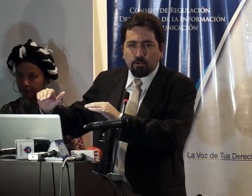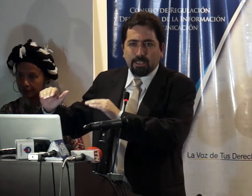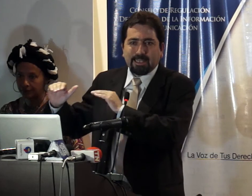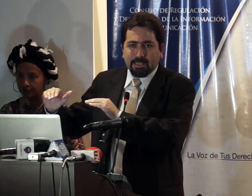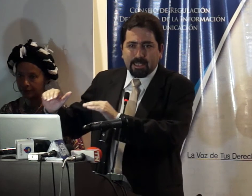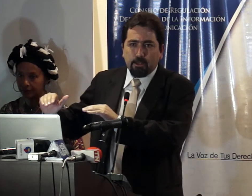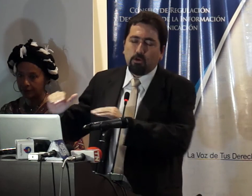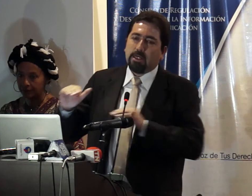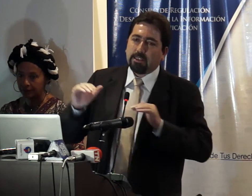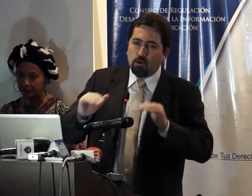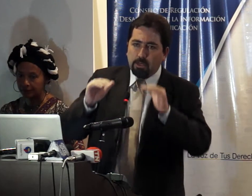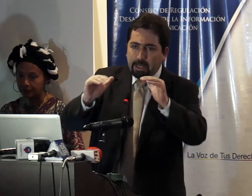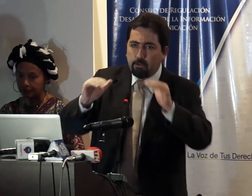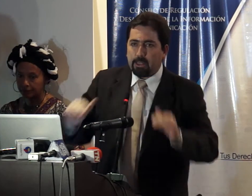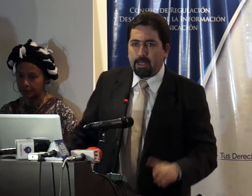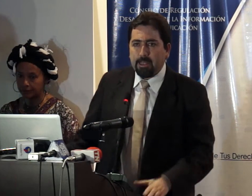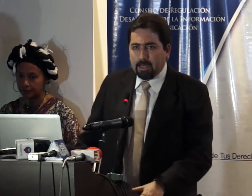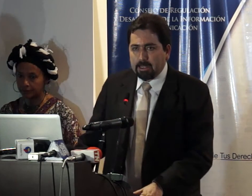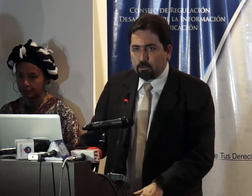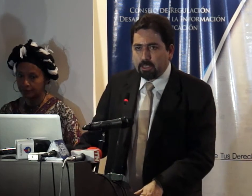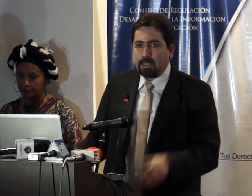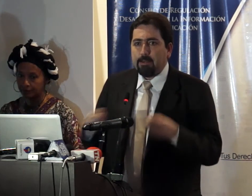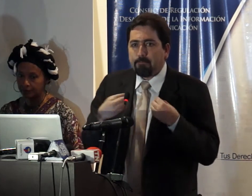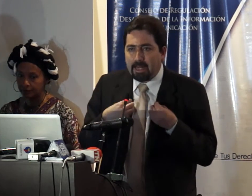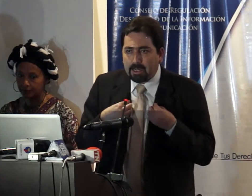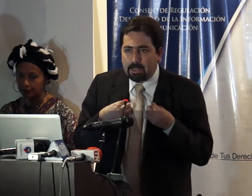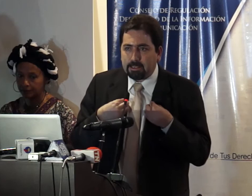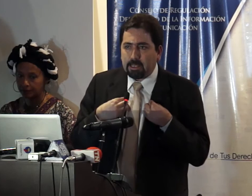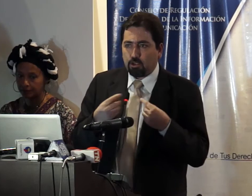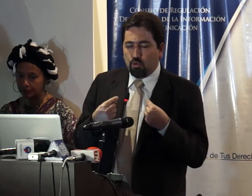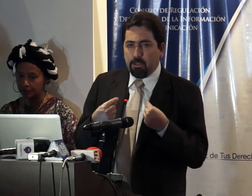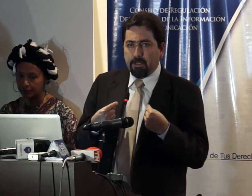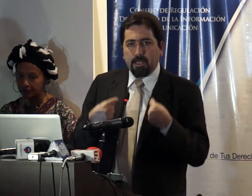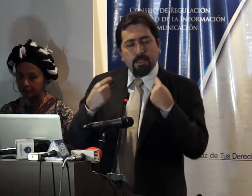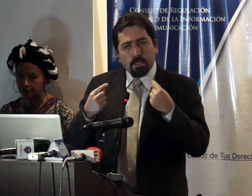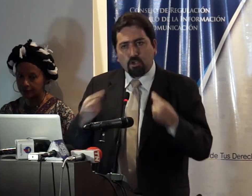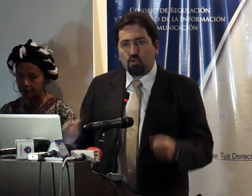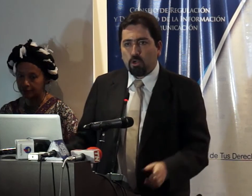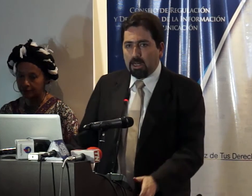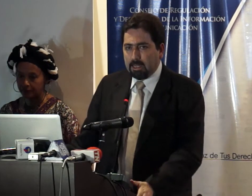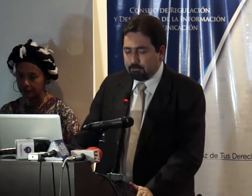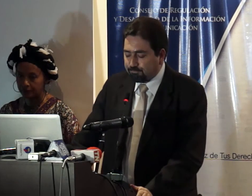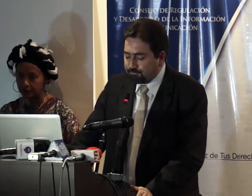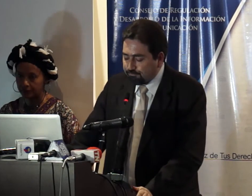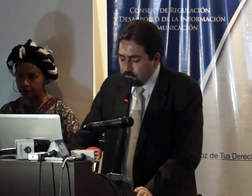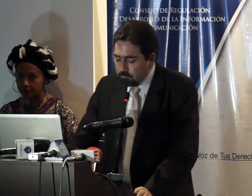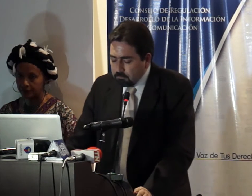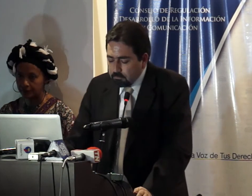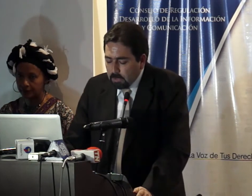regulaciones que el Estado está obligado a dar a la sociedad para garantizar su libertad y su igualdad